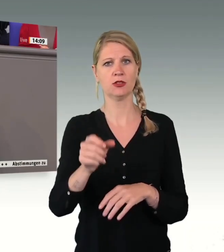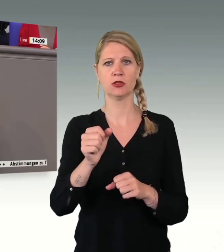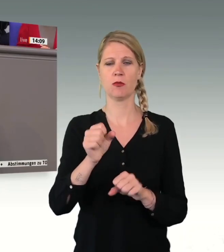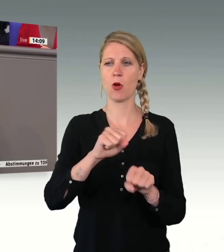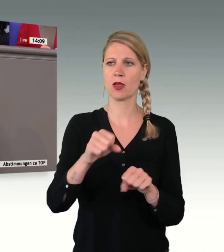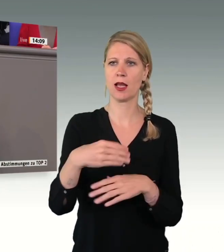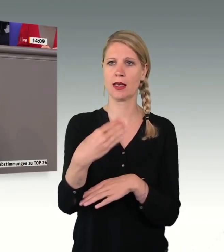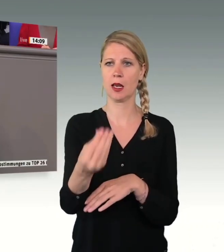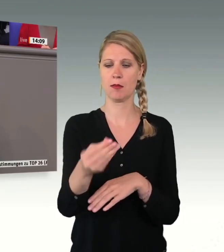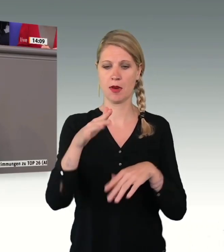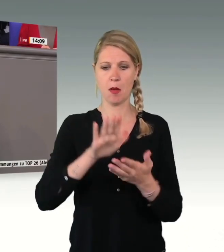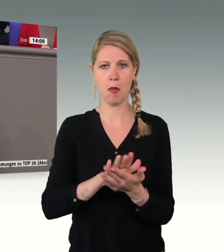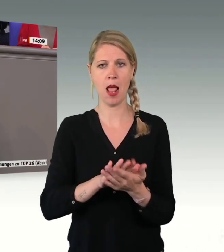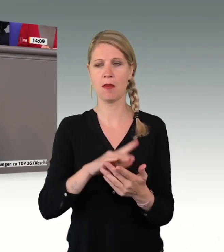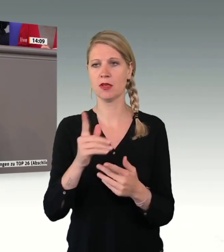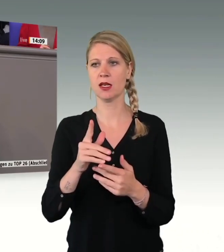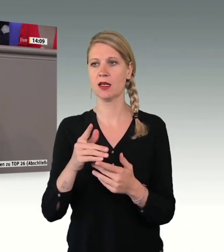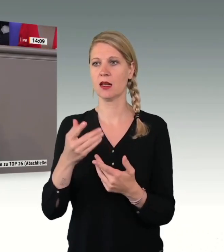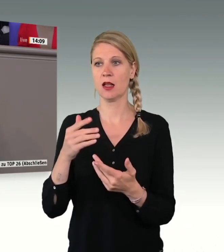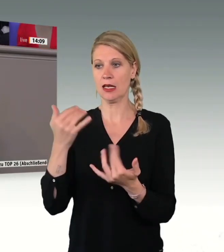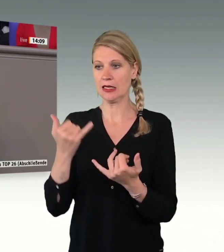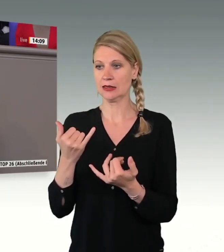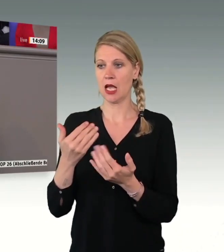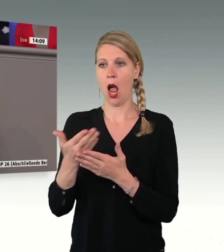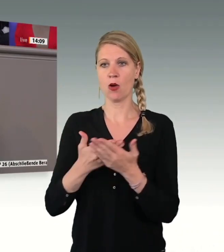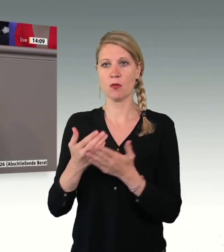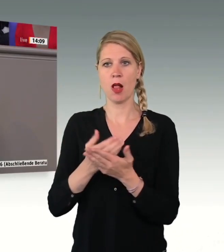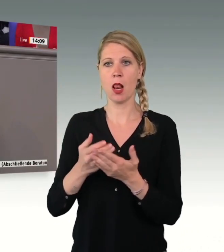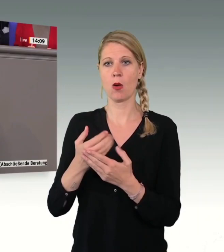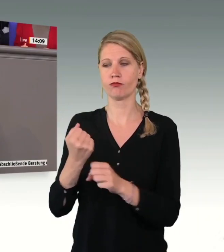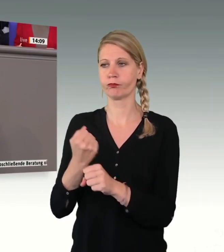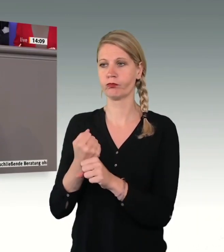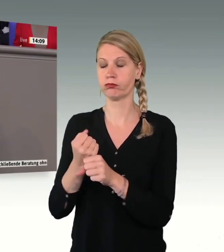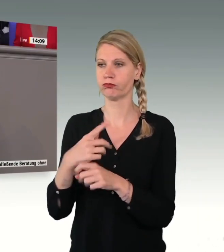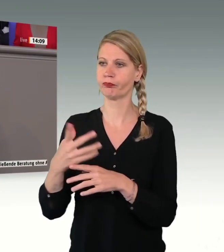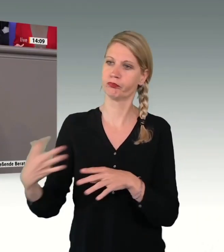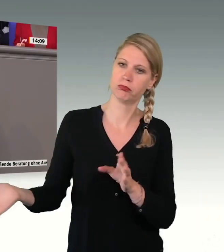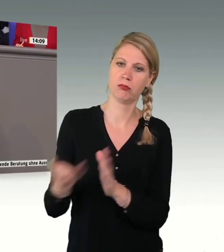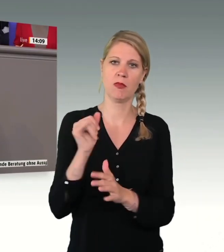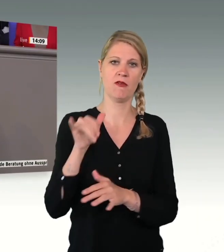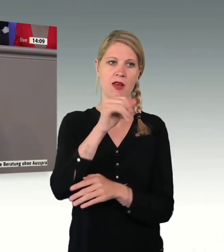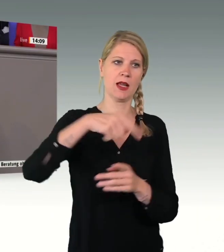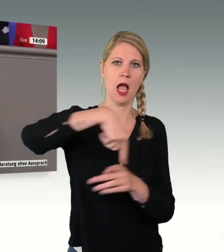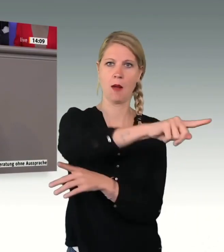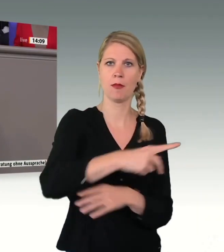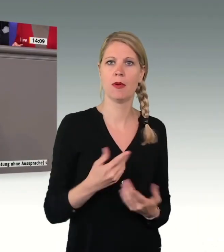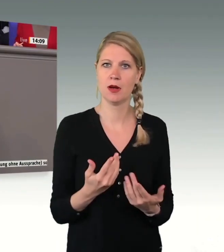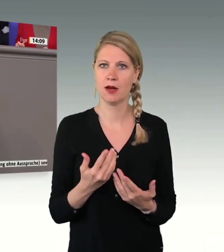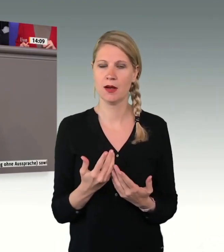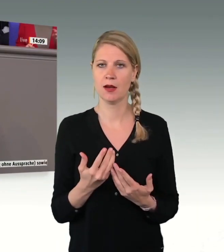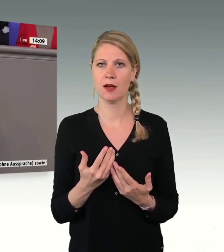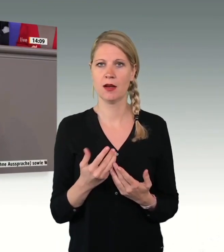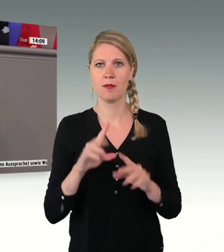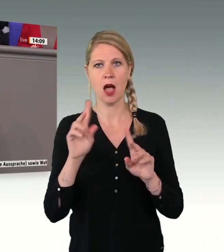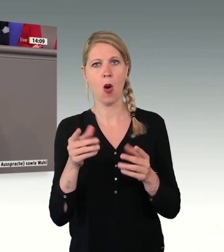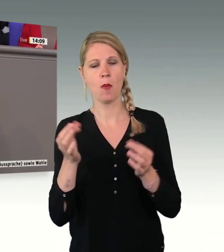Ausbildungsplatz in den Flieger zu bringen. Aber es braucht auch verlässliche Wege, wie Menschen auf der Flucht bei uns Sicherheit finden können. Vor allem aus